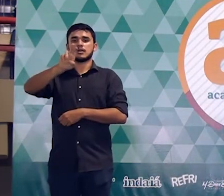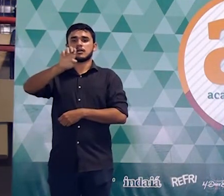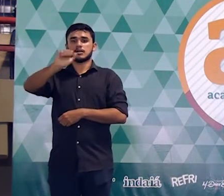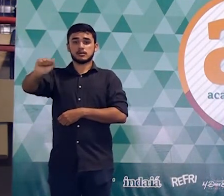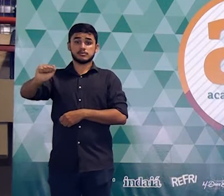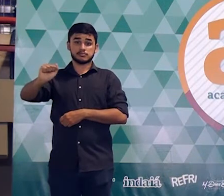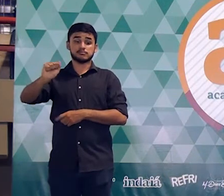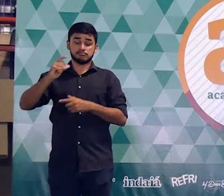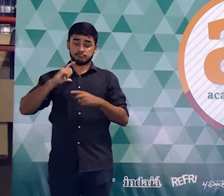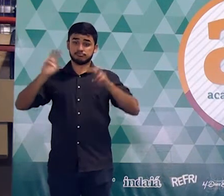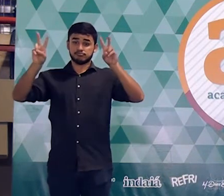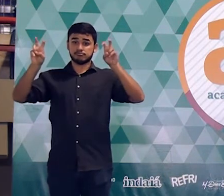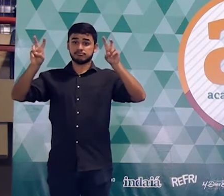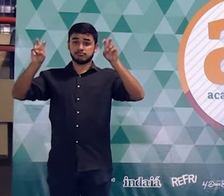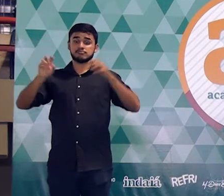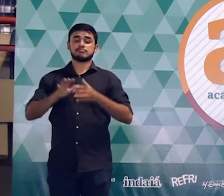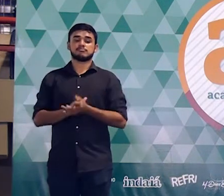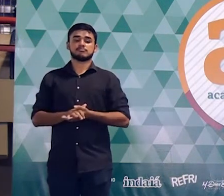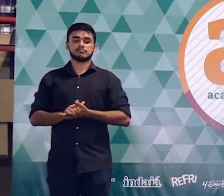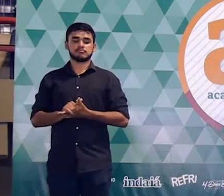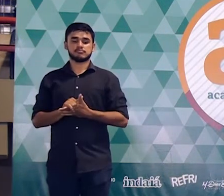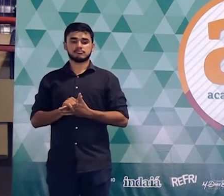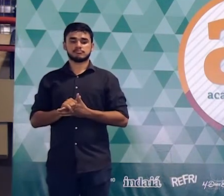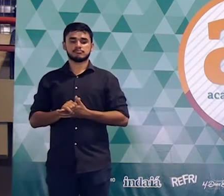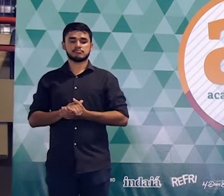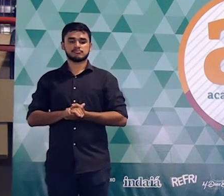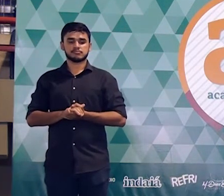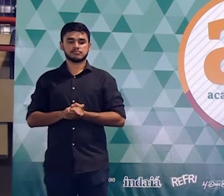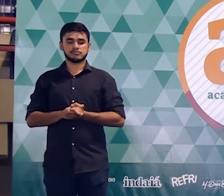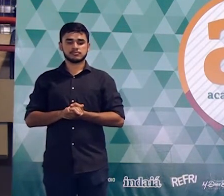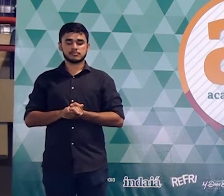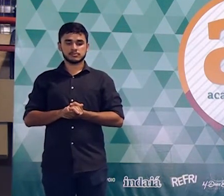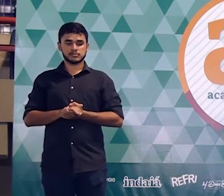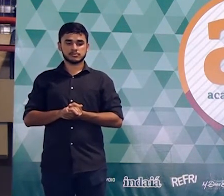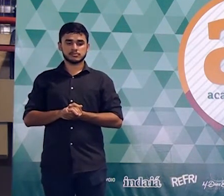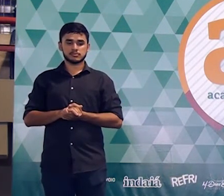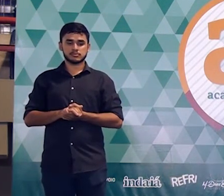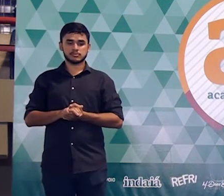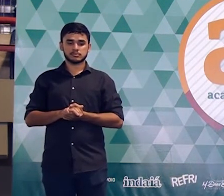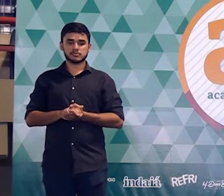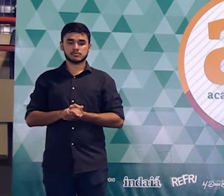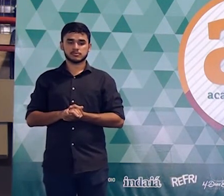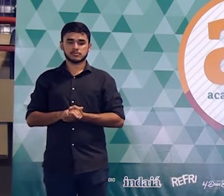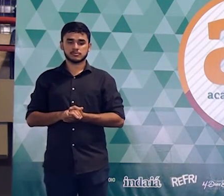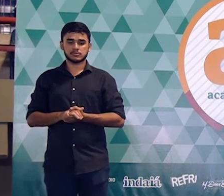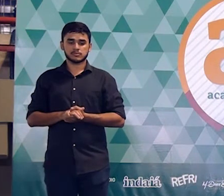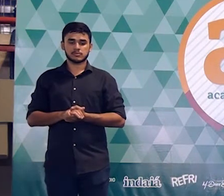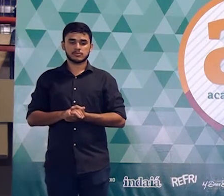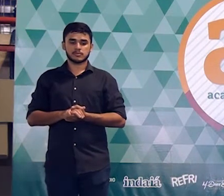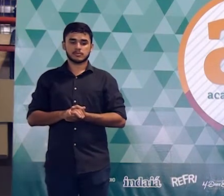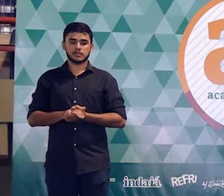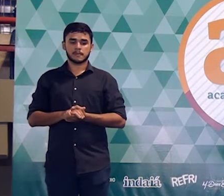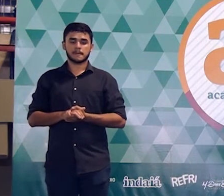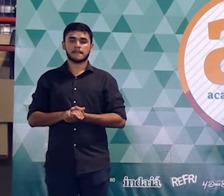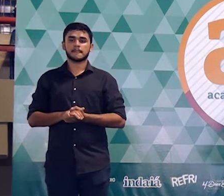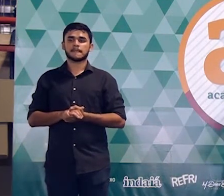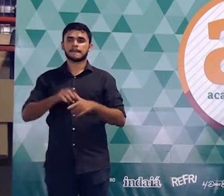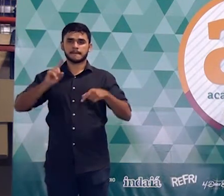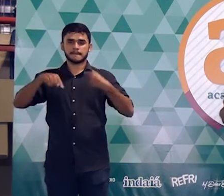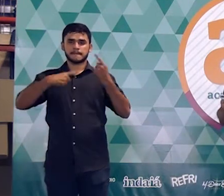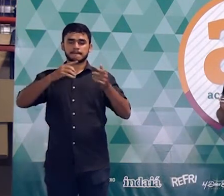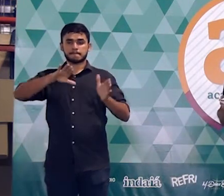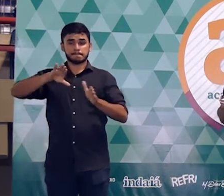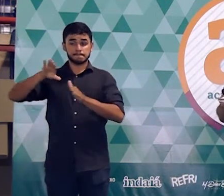mas... No finalzinho, depois a gente volta pra comentar, tá bom? Então vamos lá.